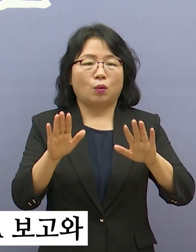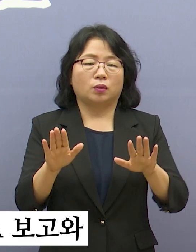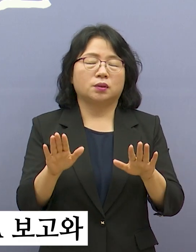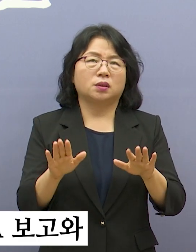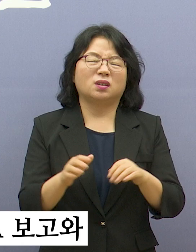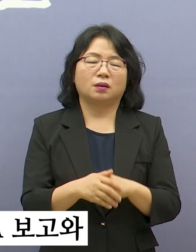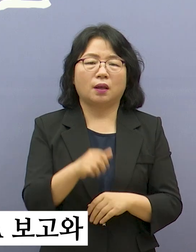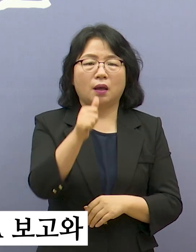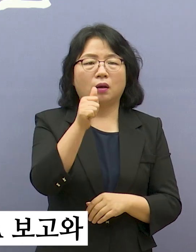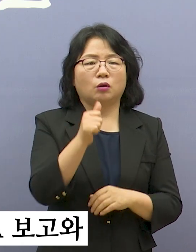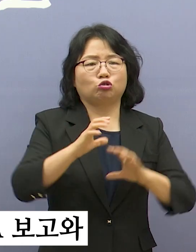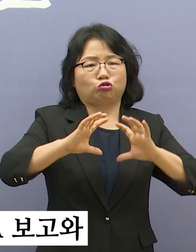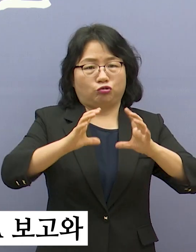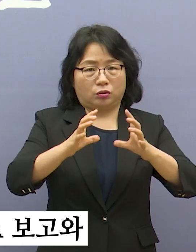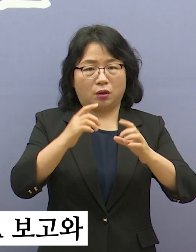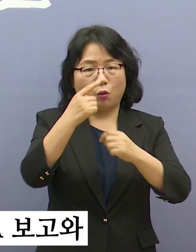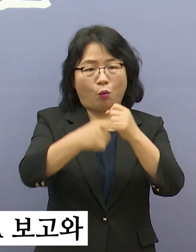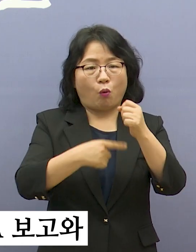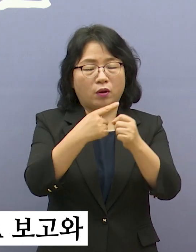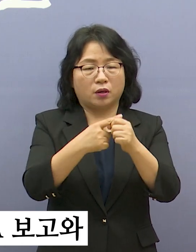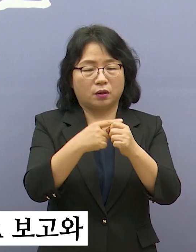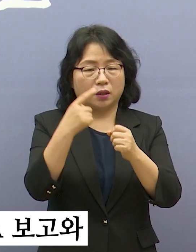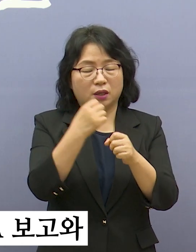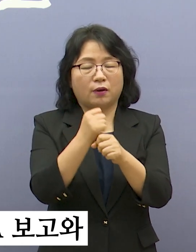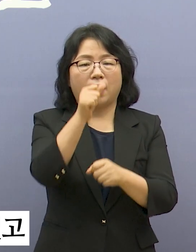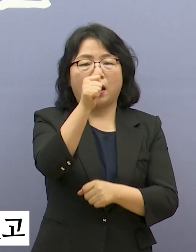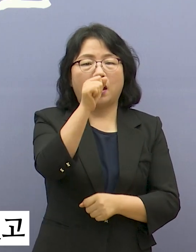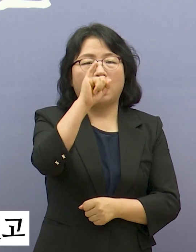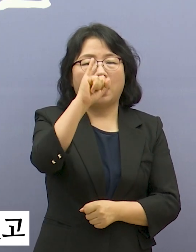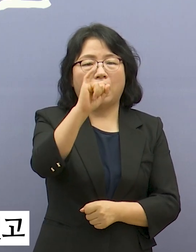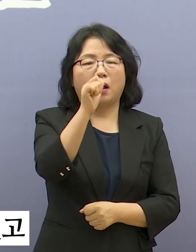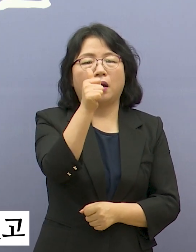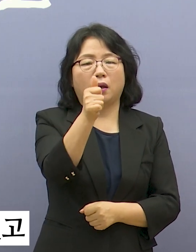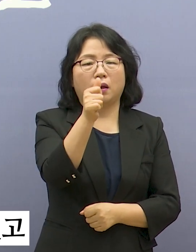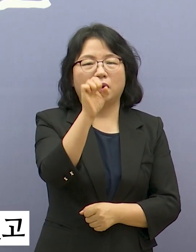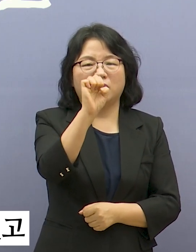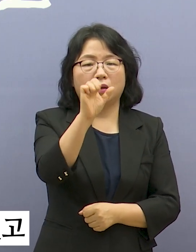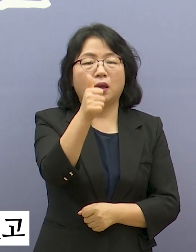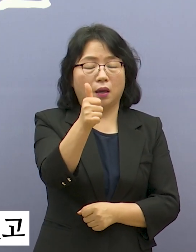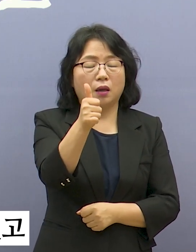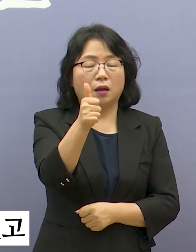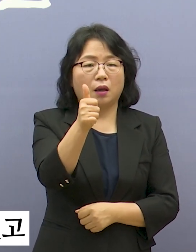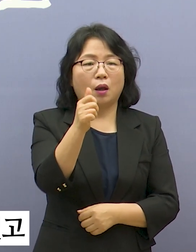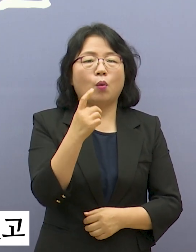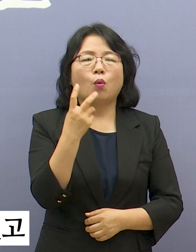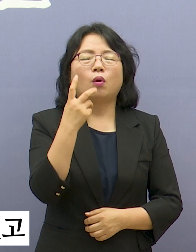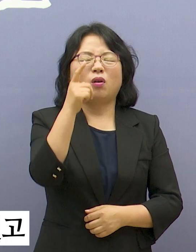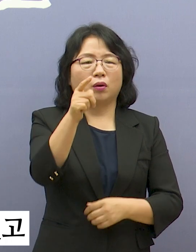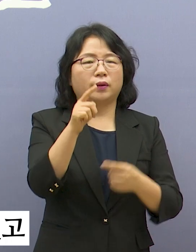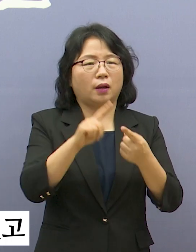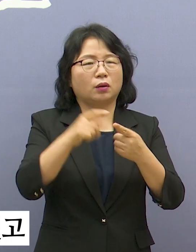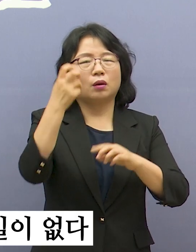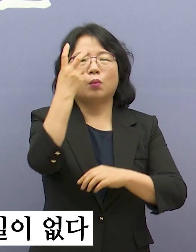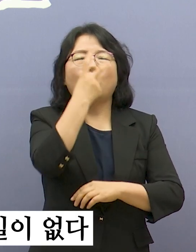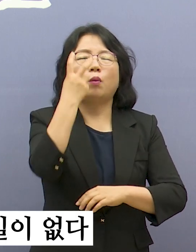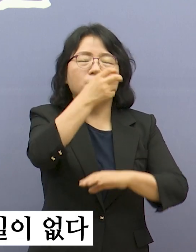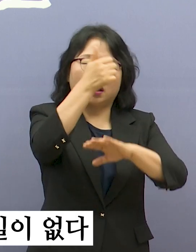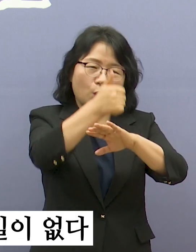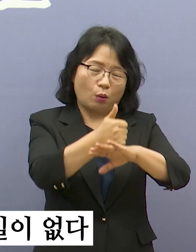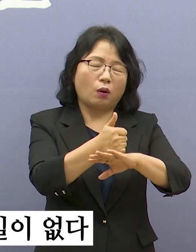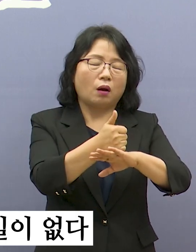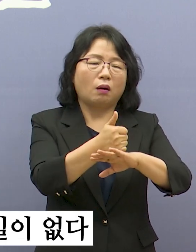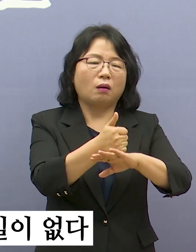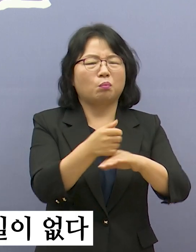IAEA의 보고와 감시활동을 신뢰할 수밖에 없고 또